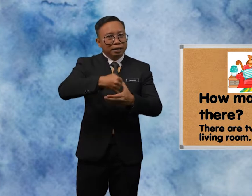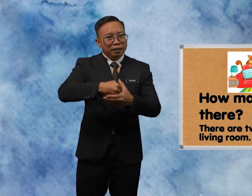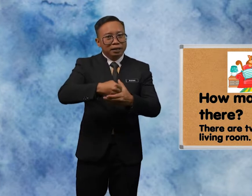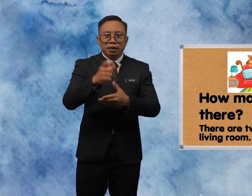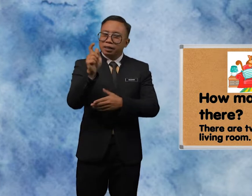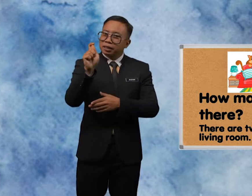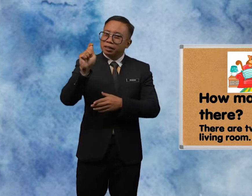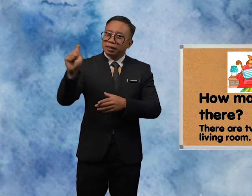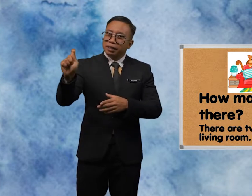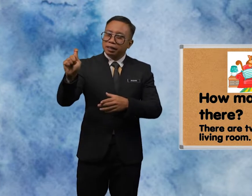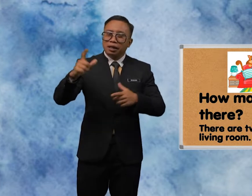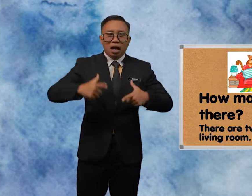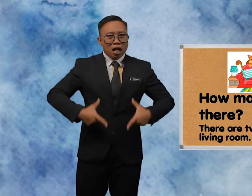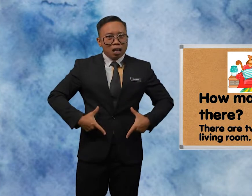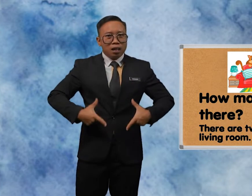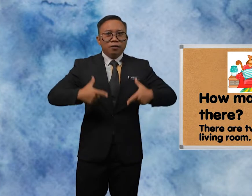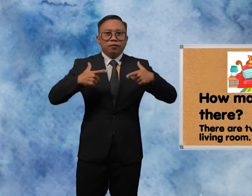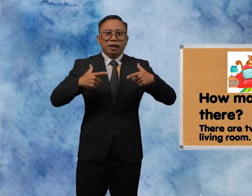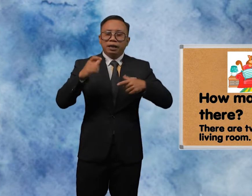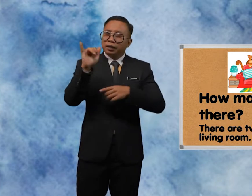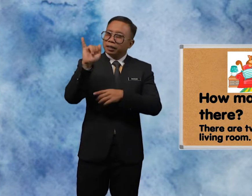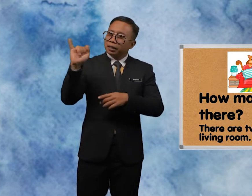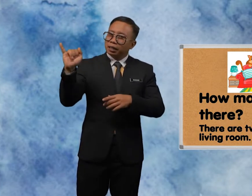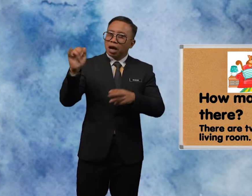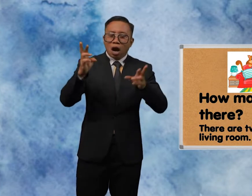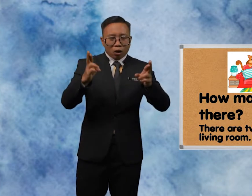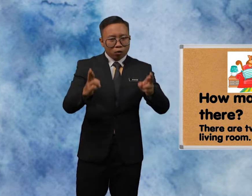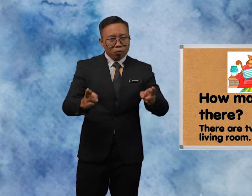In The Living Room